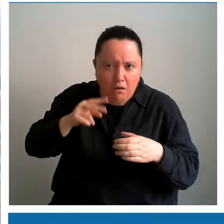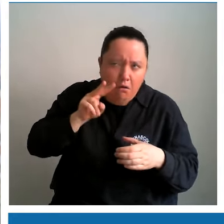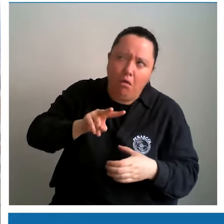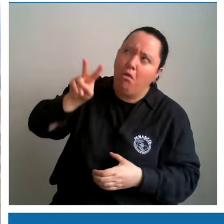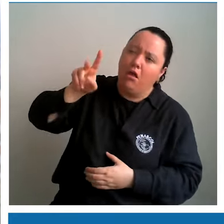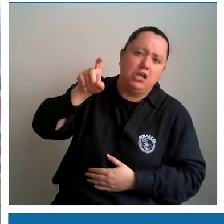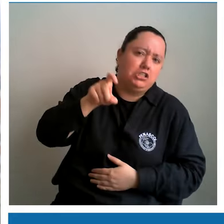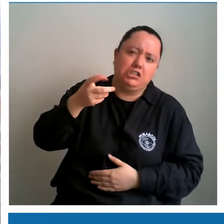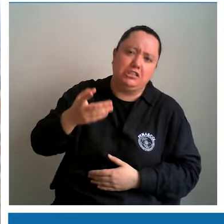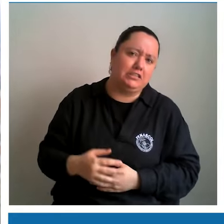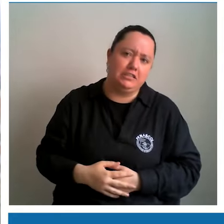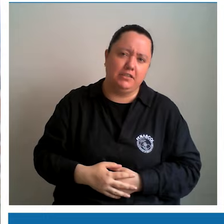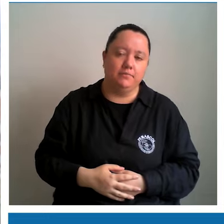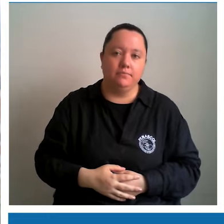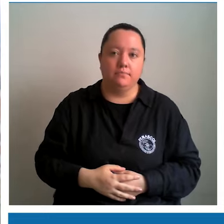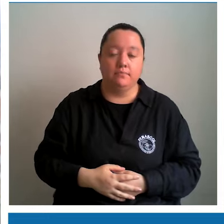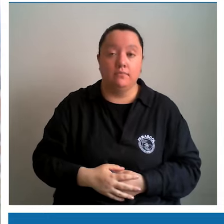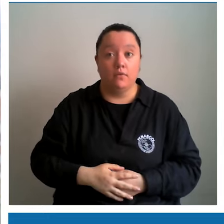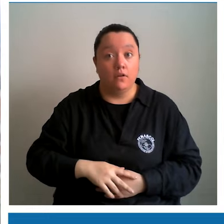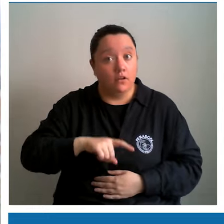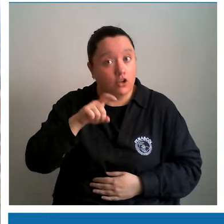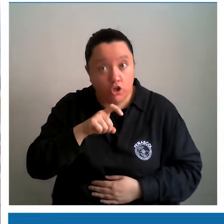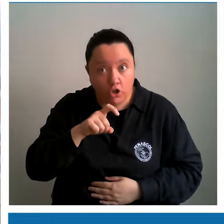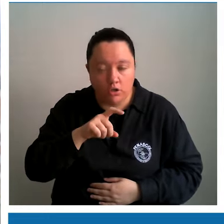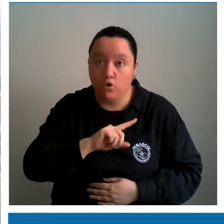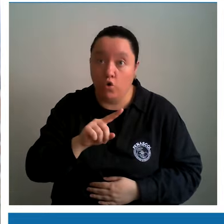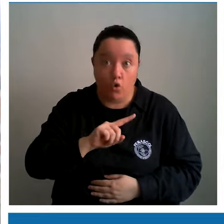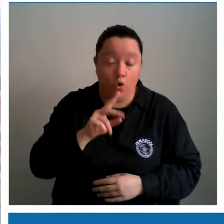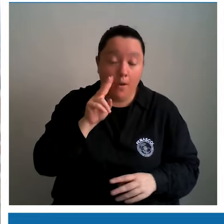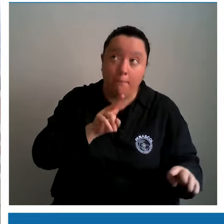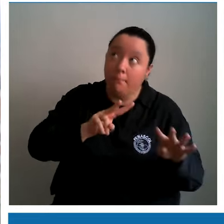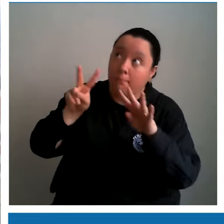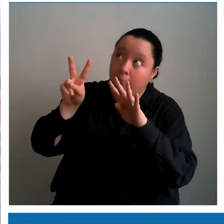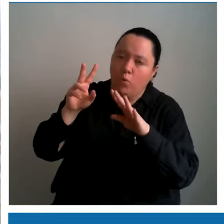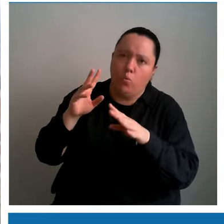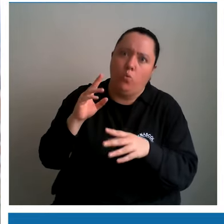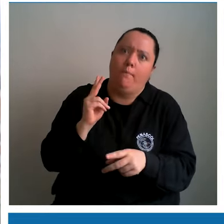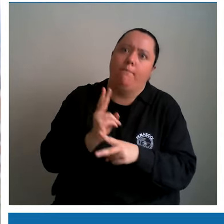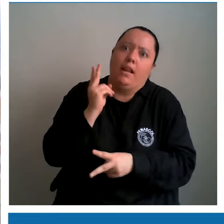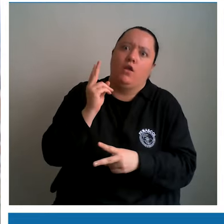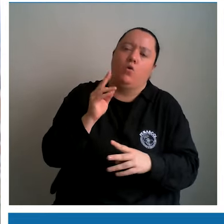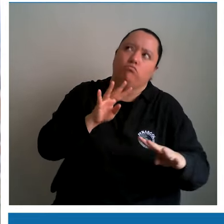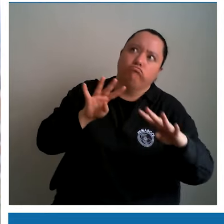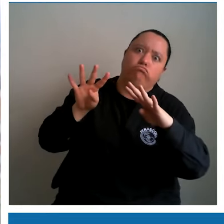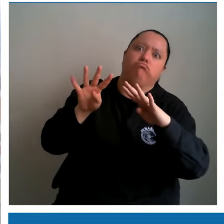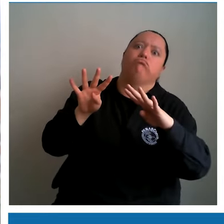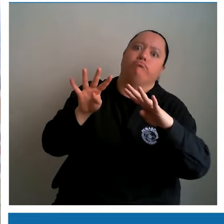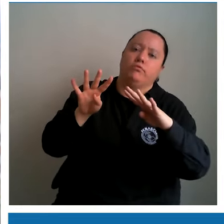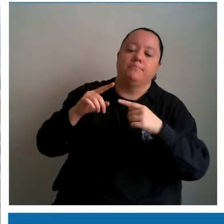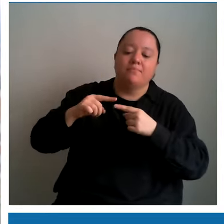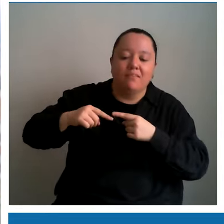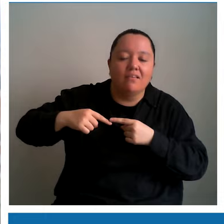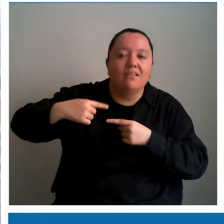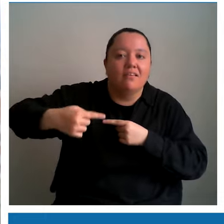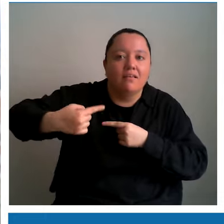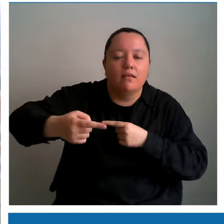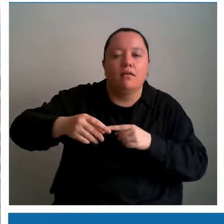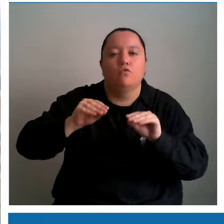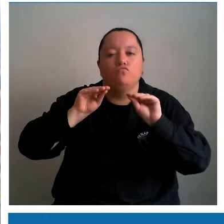buscarlo acá en el interior de la caja. No es necesario mirar directamente al sol. No es necesario, no. Es peligroso mirarlo